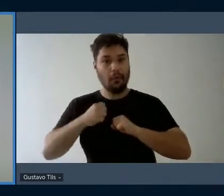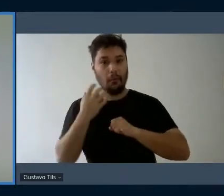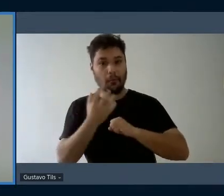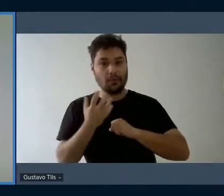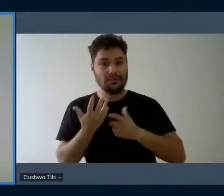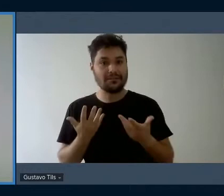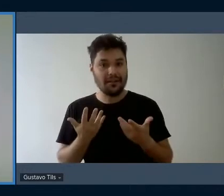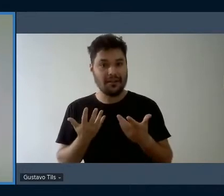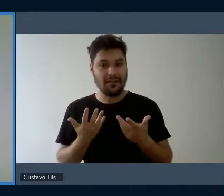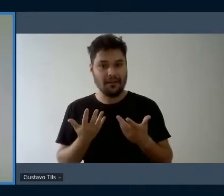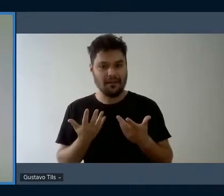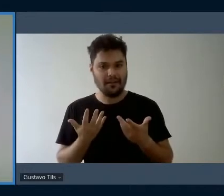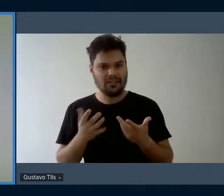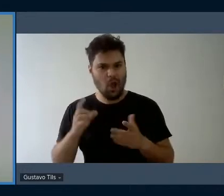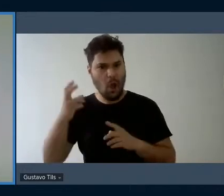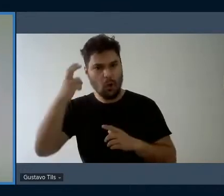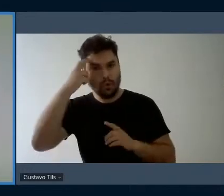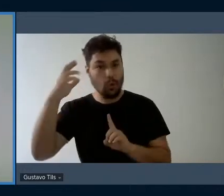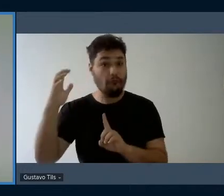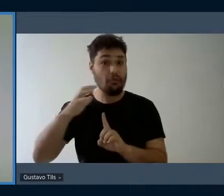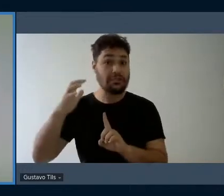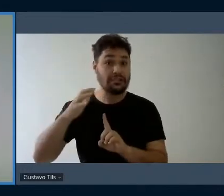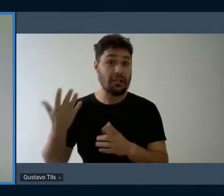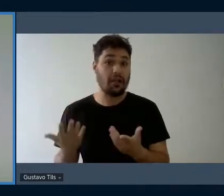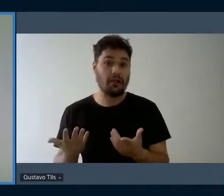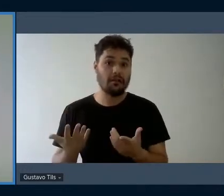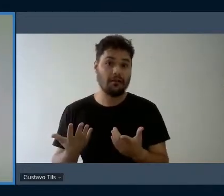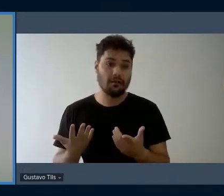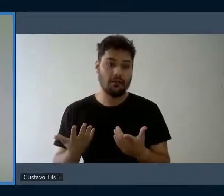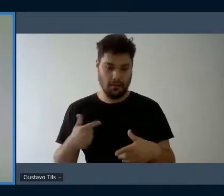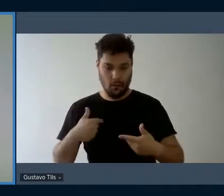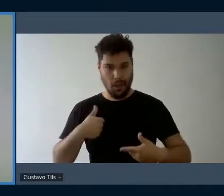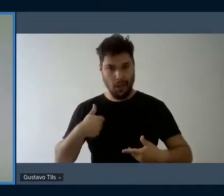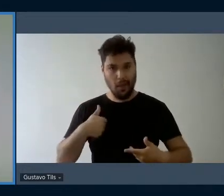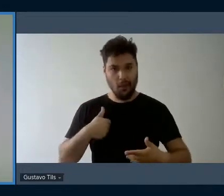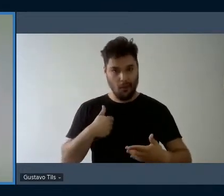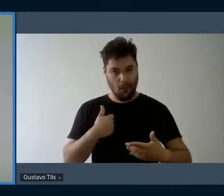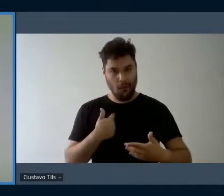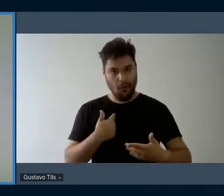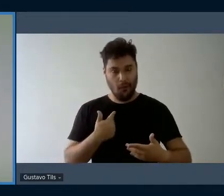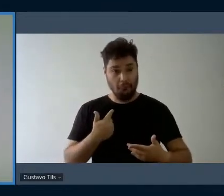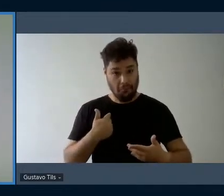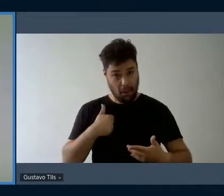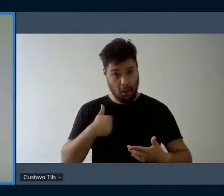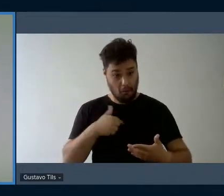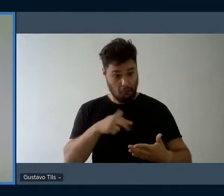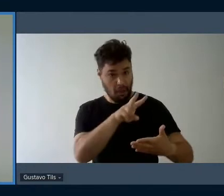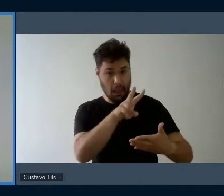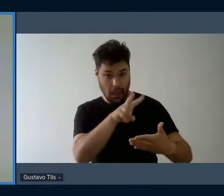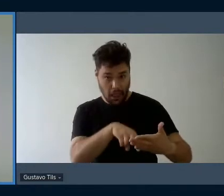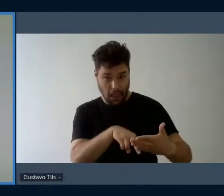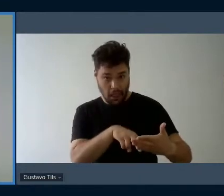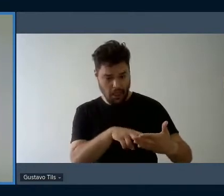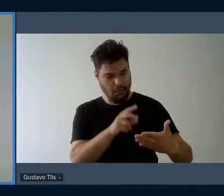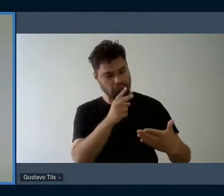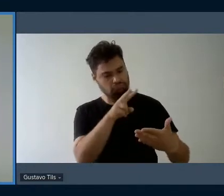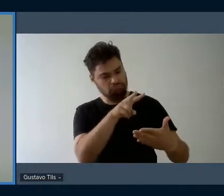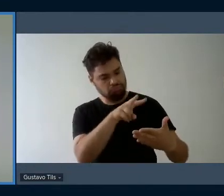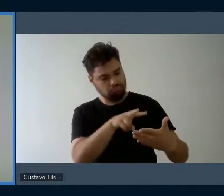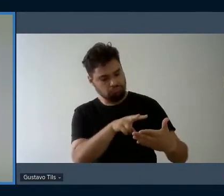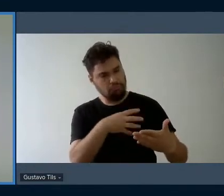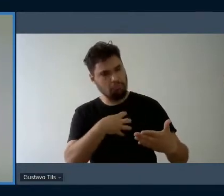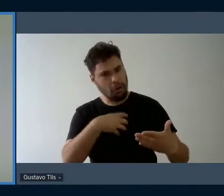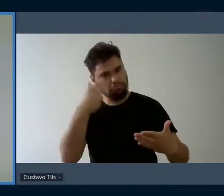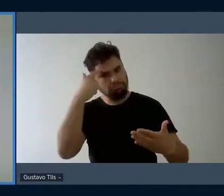possibilidade cultural? são questões que o leitor desatentamente pode se fazer neste